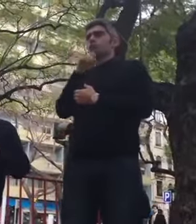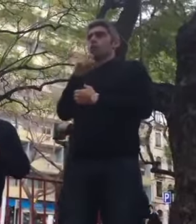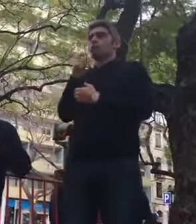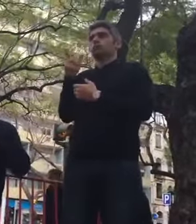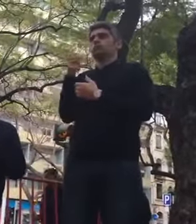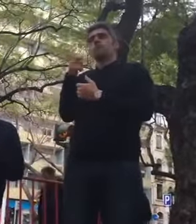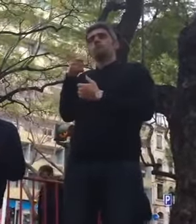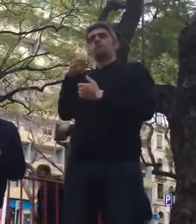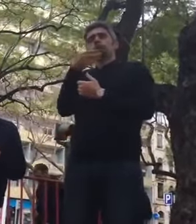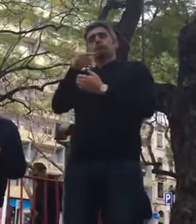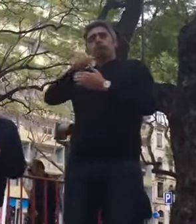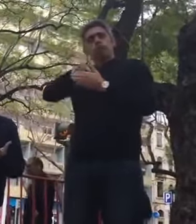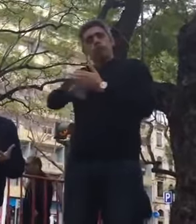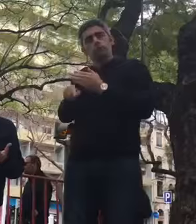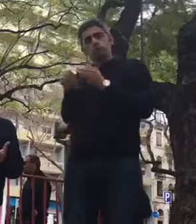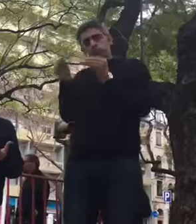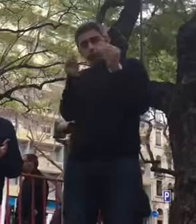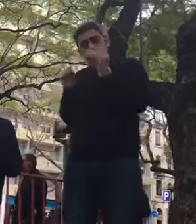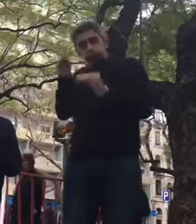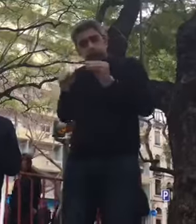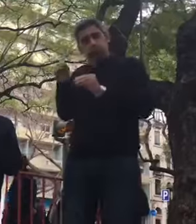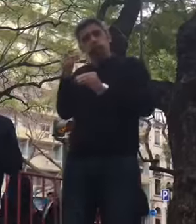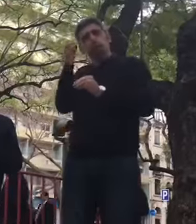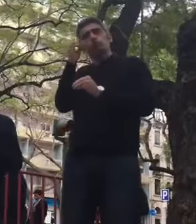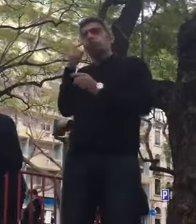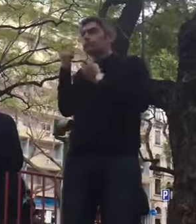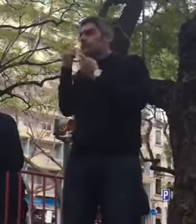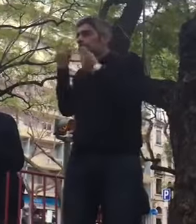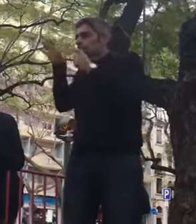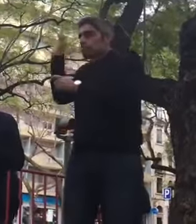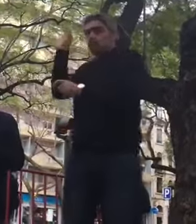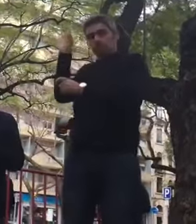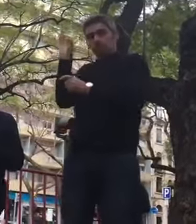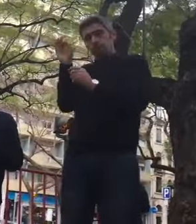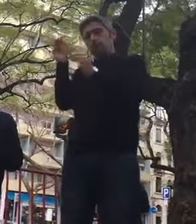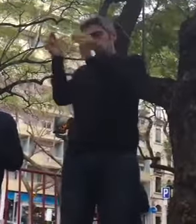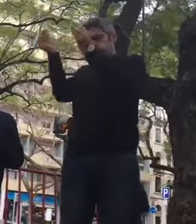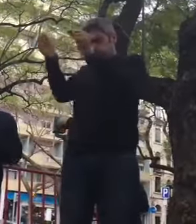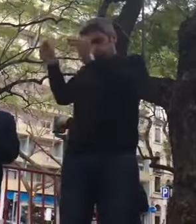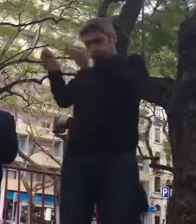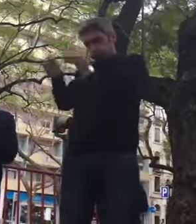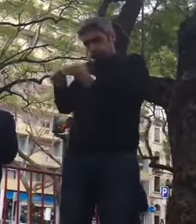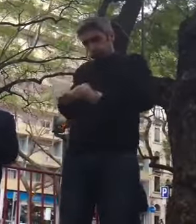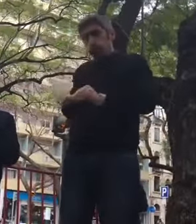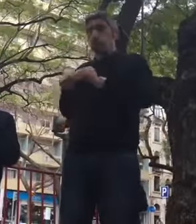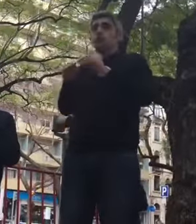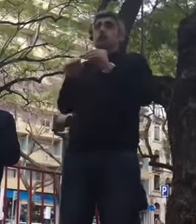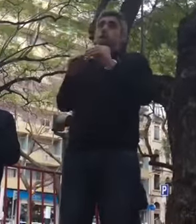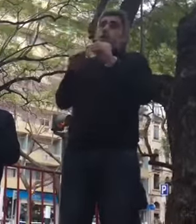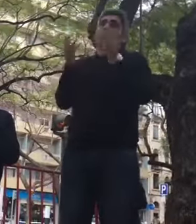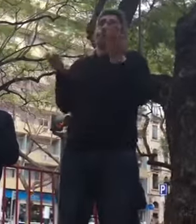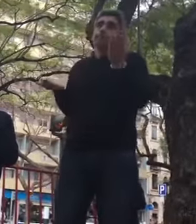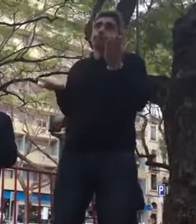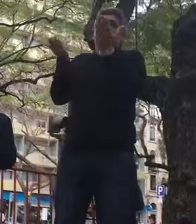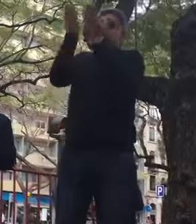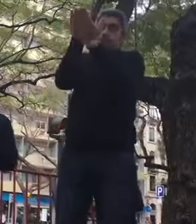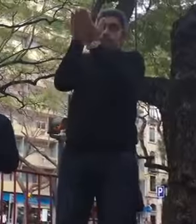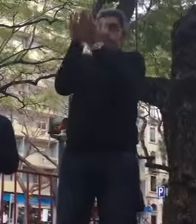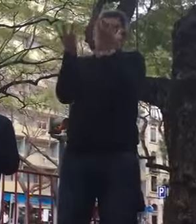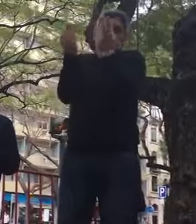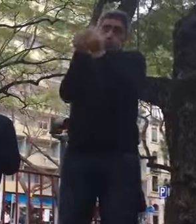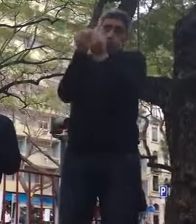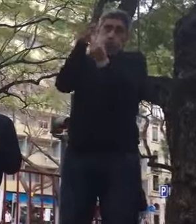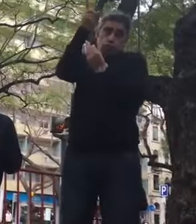possa fundamentar muito bem também esta posição, e o Ministério da Educação, iremos entregar este